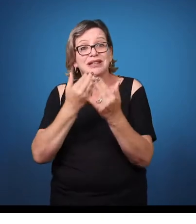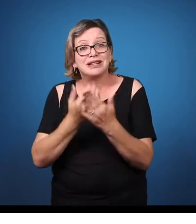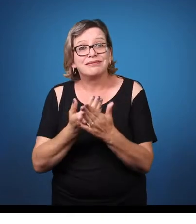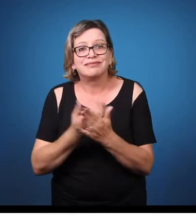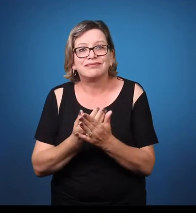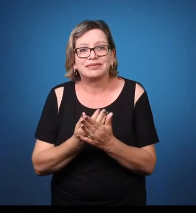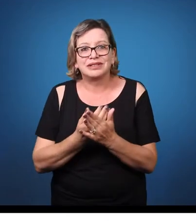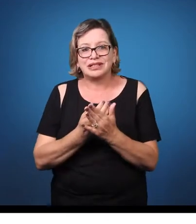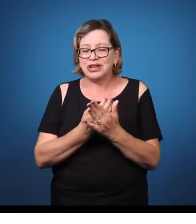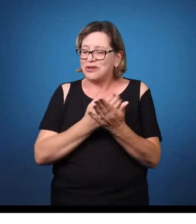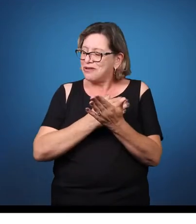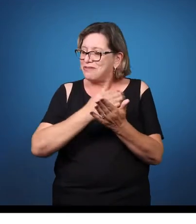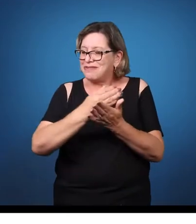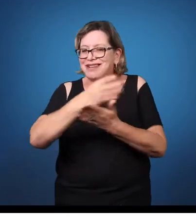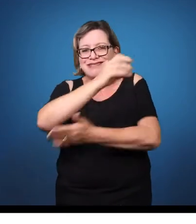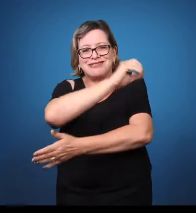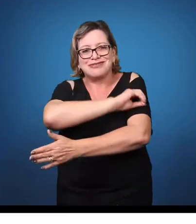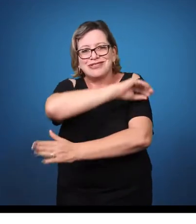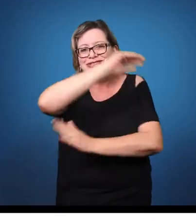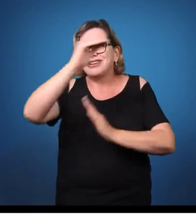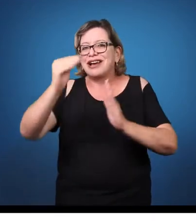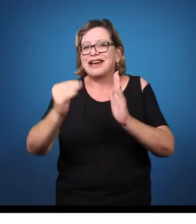o ensino superior também.